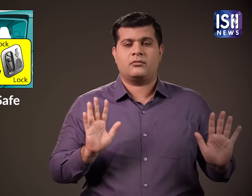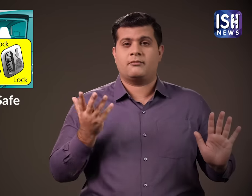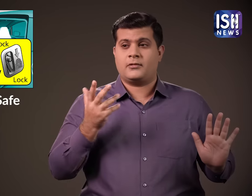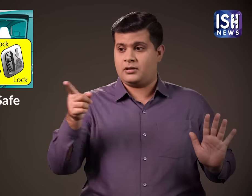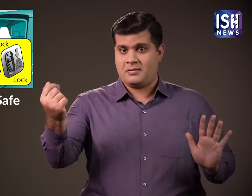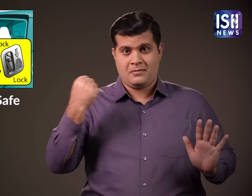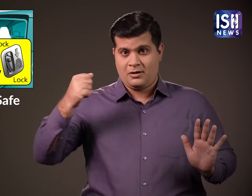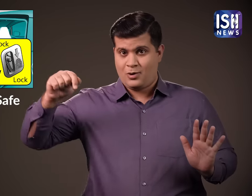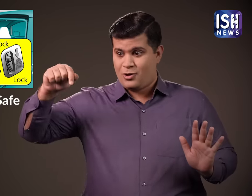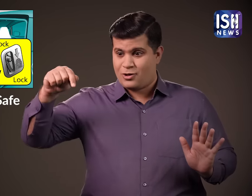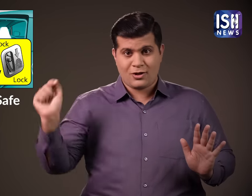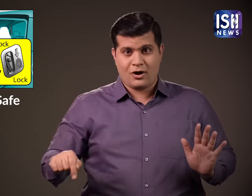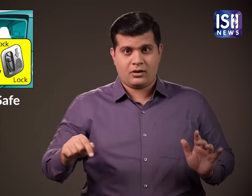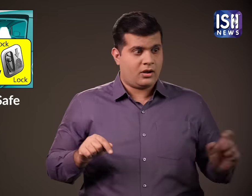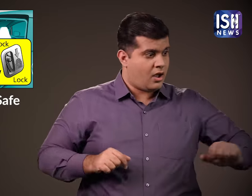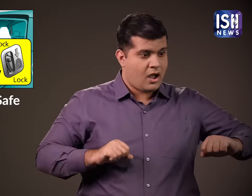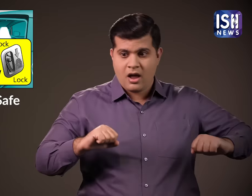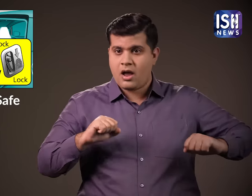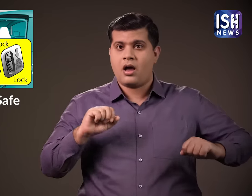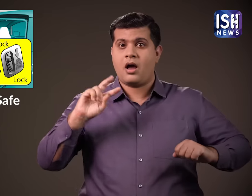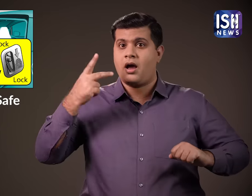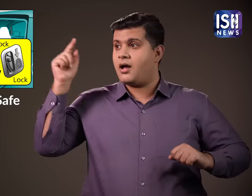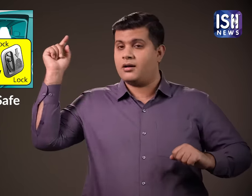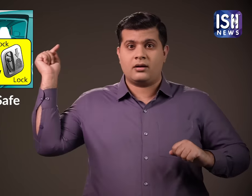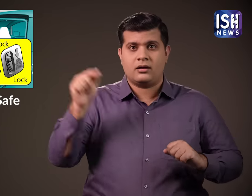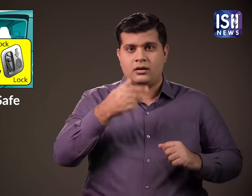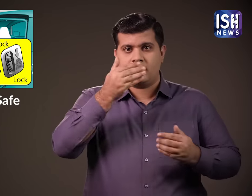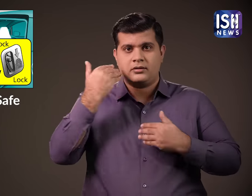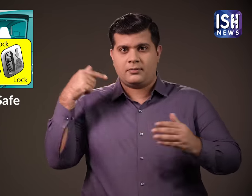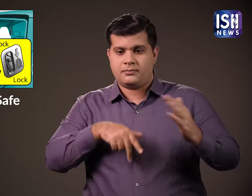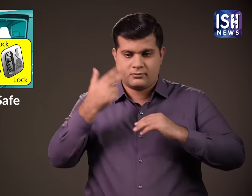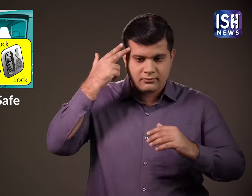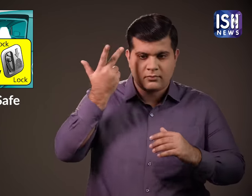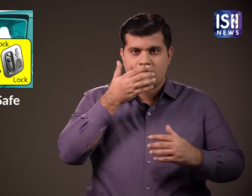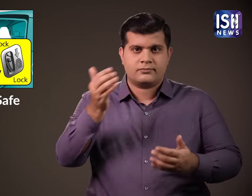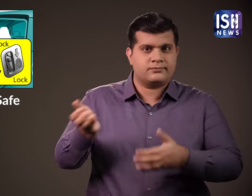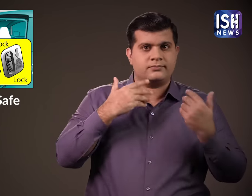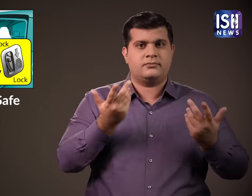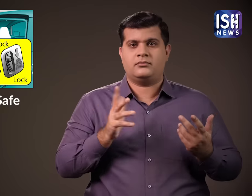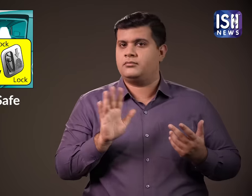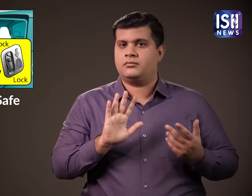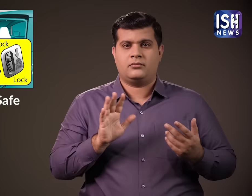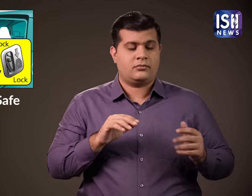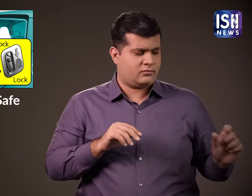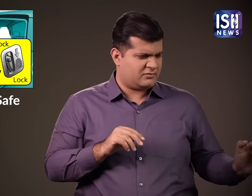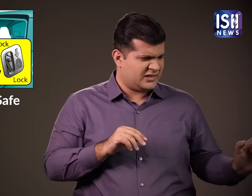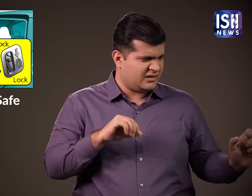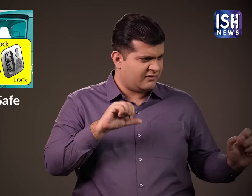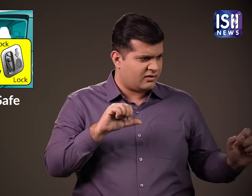सक्रिया होने पर पीछे के दर्वाजे के वल भार से खोले जा सकते है और कोई अजनवी प्रवेश कर सकता है और आपका आपनन करने का प्रयास कर सकता है इसलिए जब आप कैब की